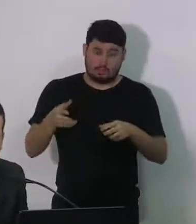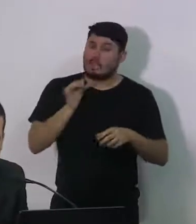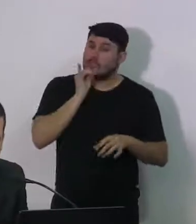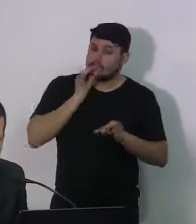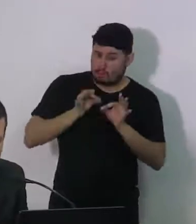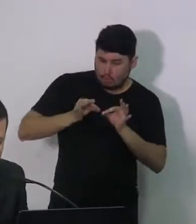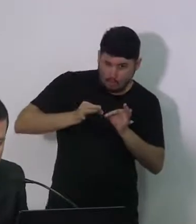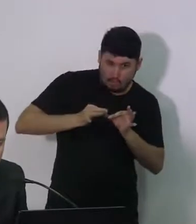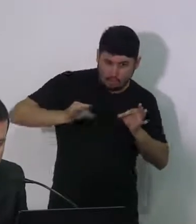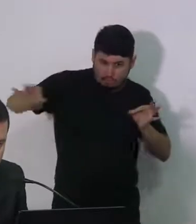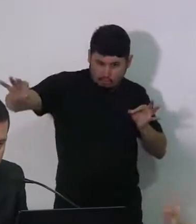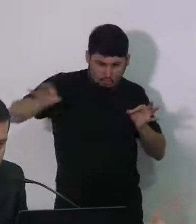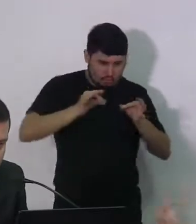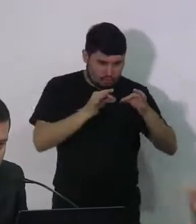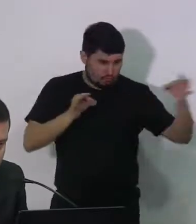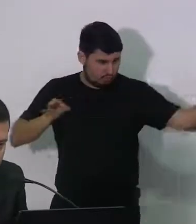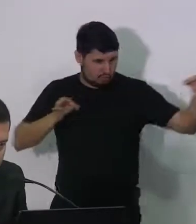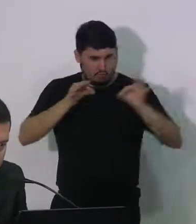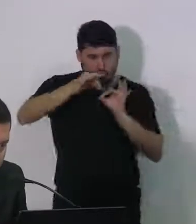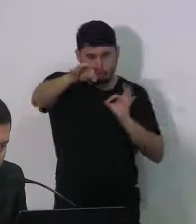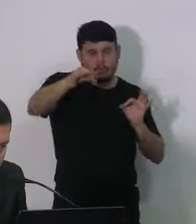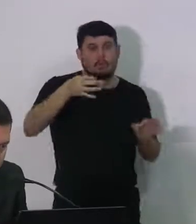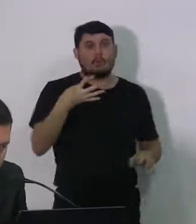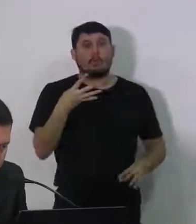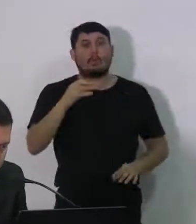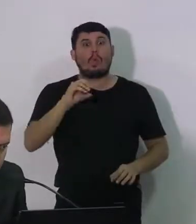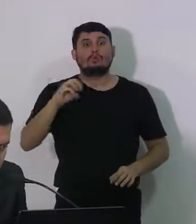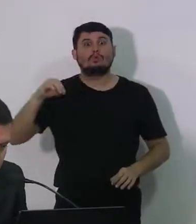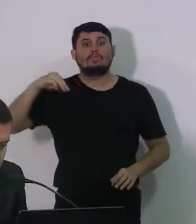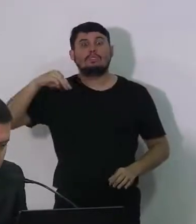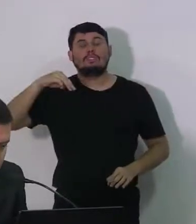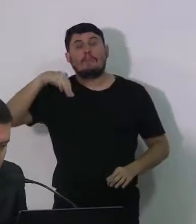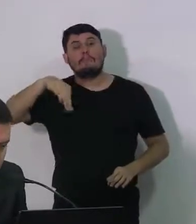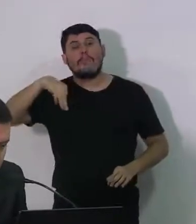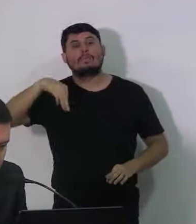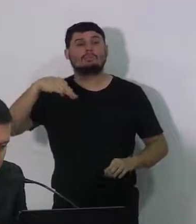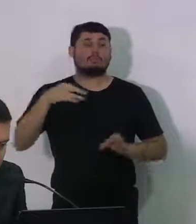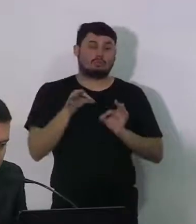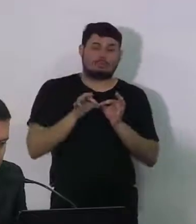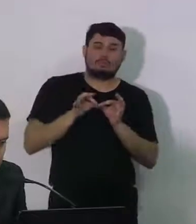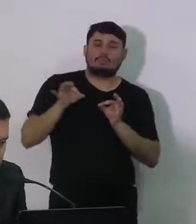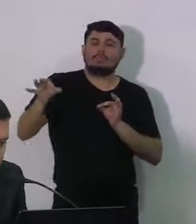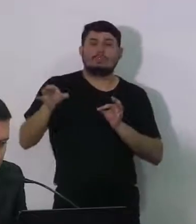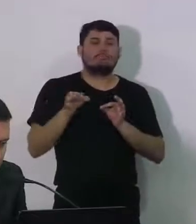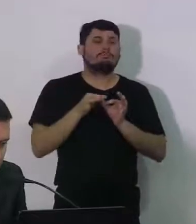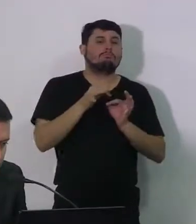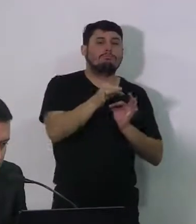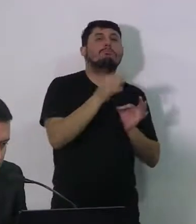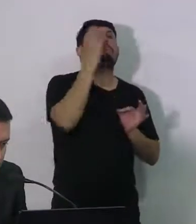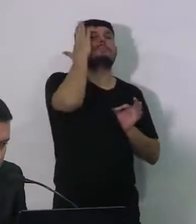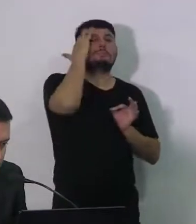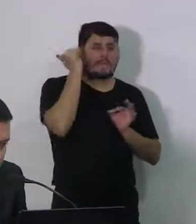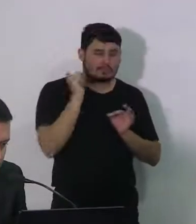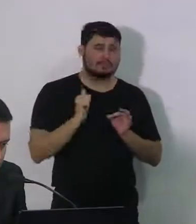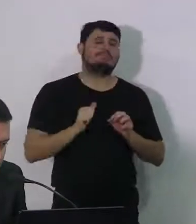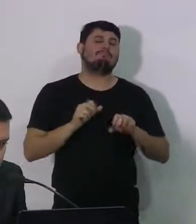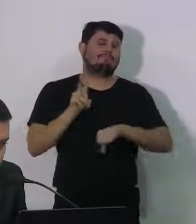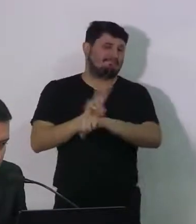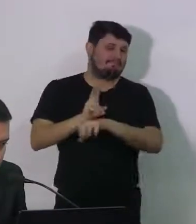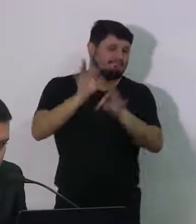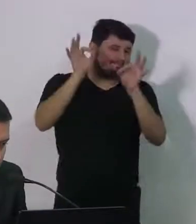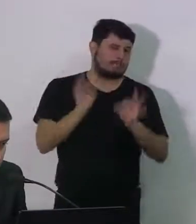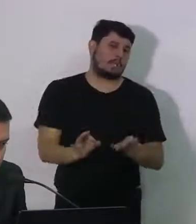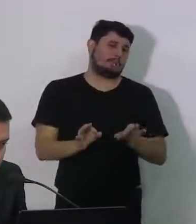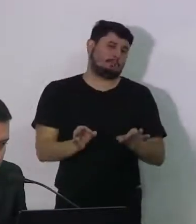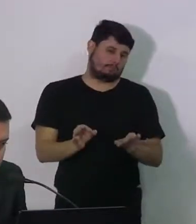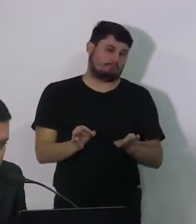450 metros, ou se ela está se deslocando para fazer alguma coisa por conta de alguma razão. E o que mostra